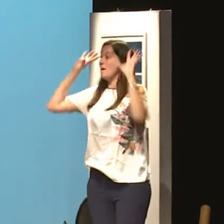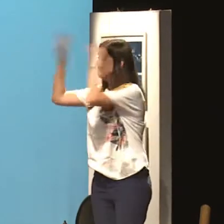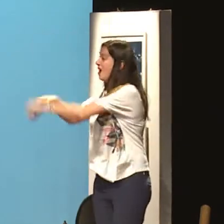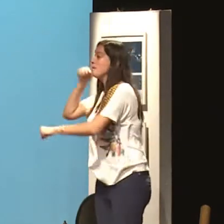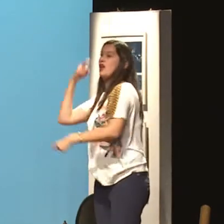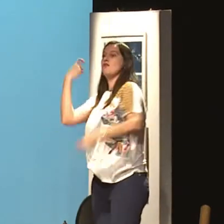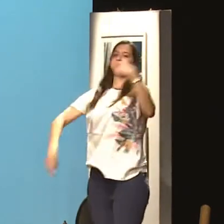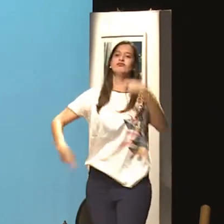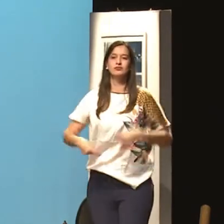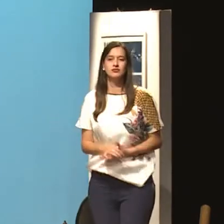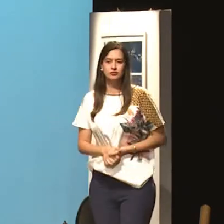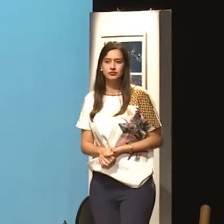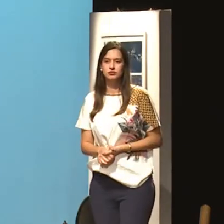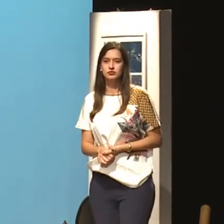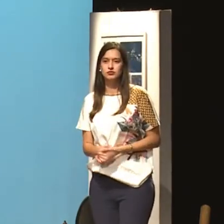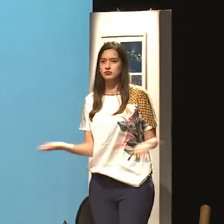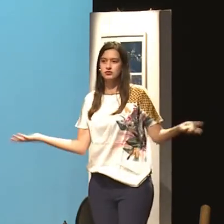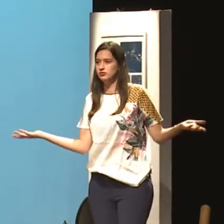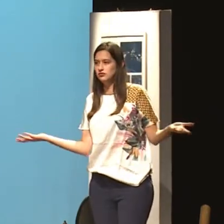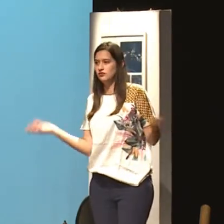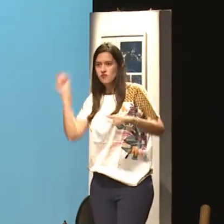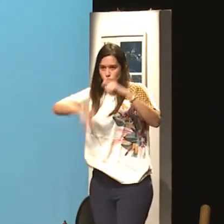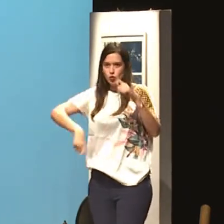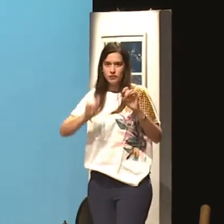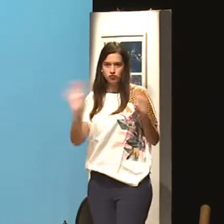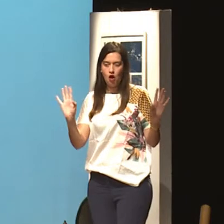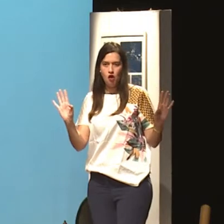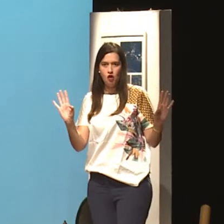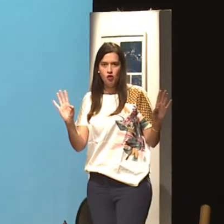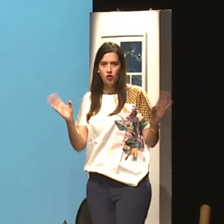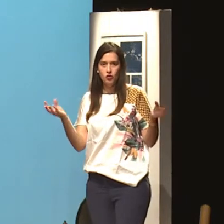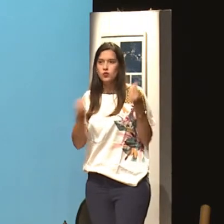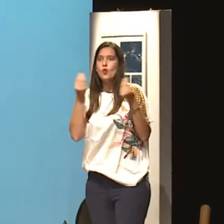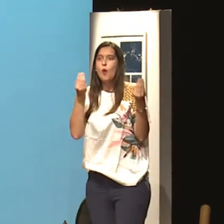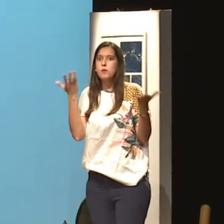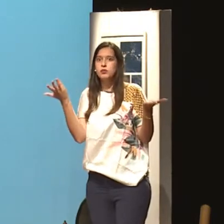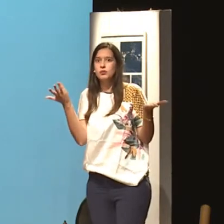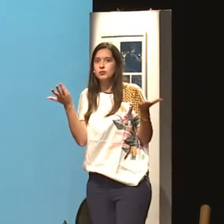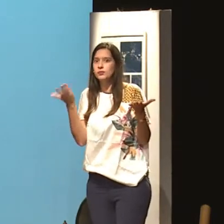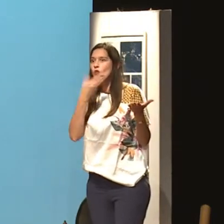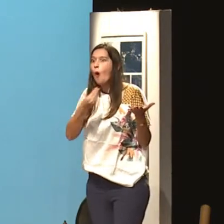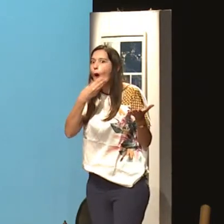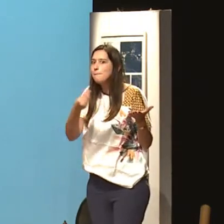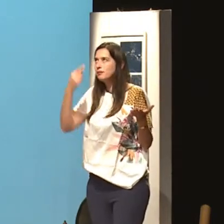ele muda, ele pega, ele vai lá e abusa. E estupra. Como é isso? Como